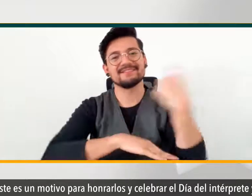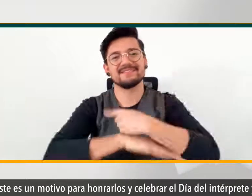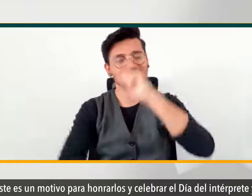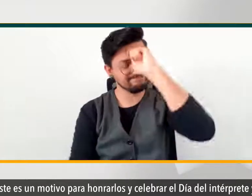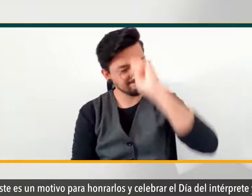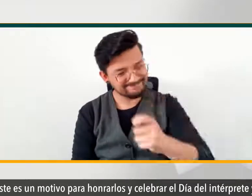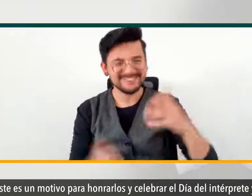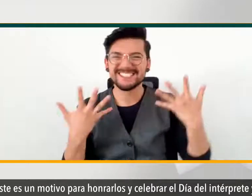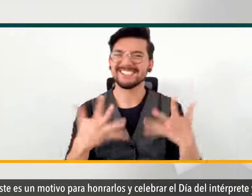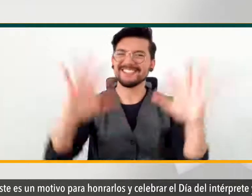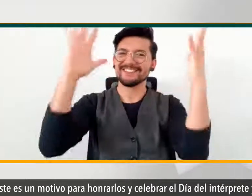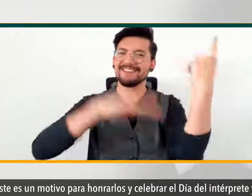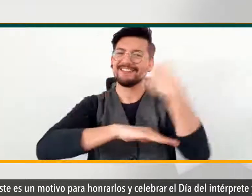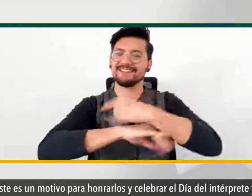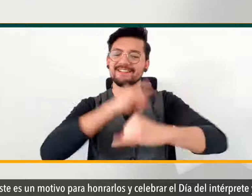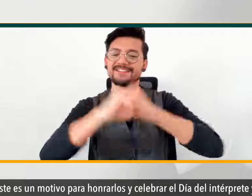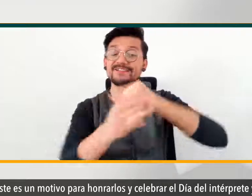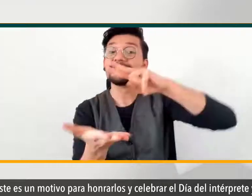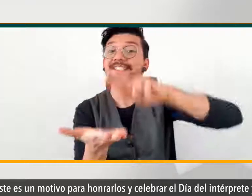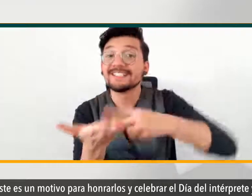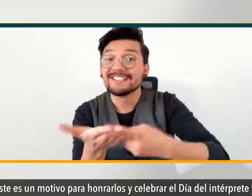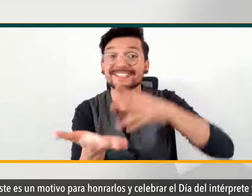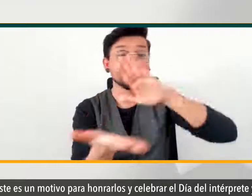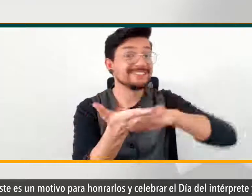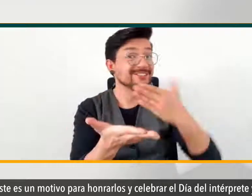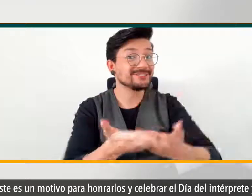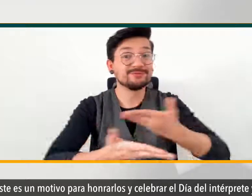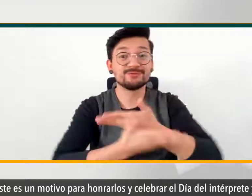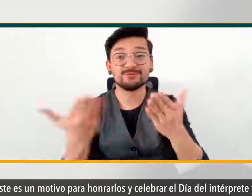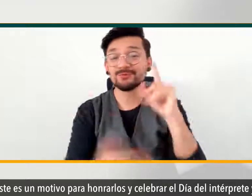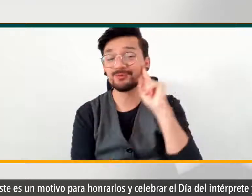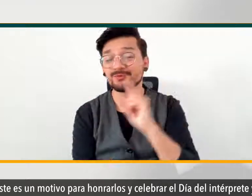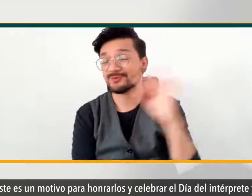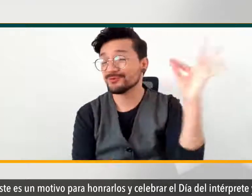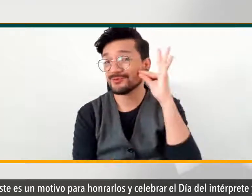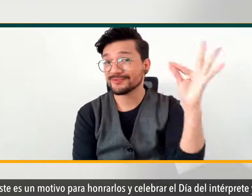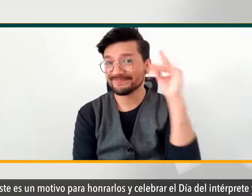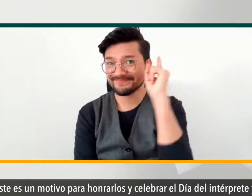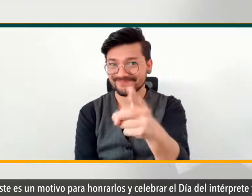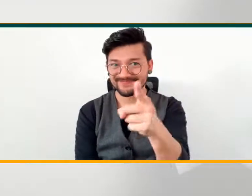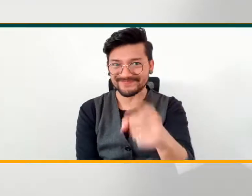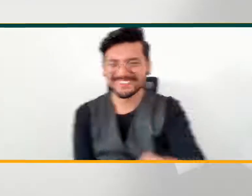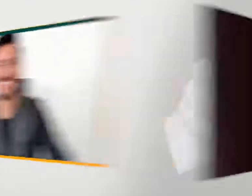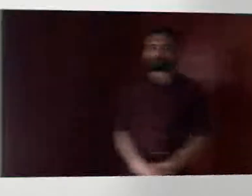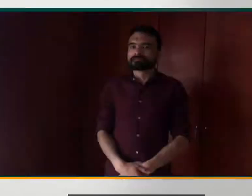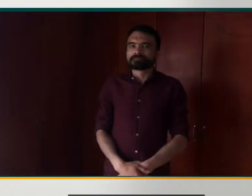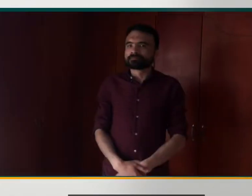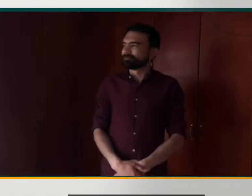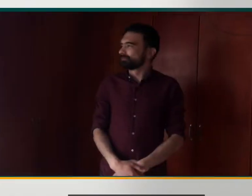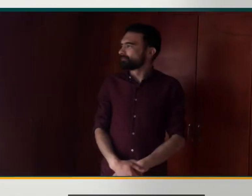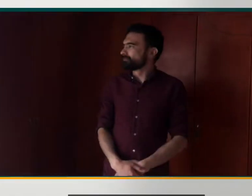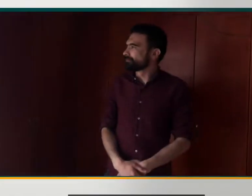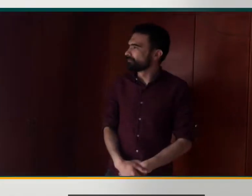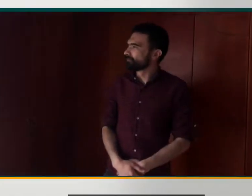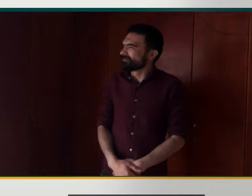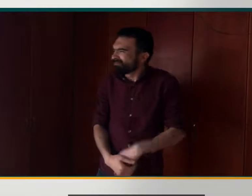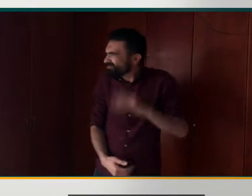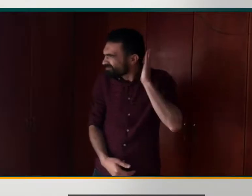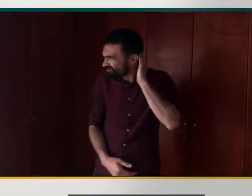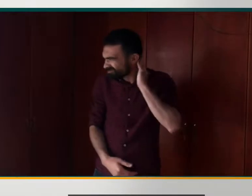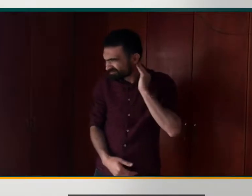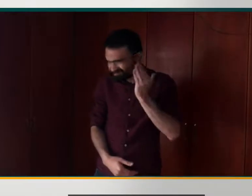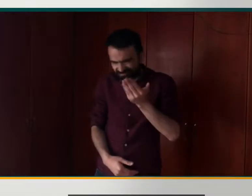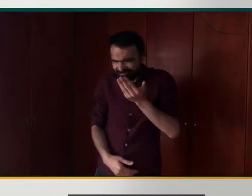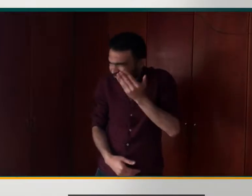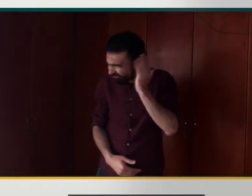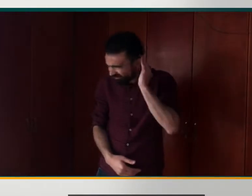es un motivo para honrarlos y celebrar el día del intérprete y del traductor, tanto sordo como oyente. ¿Por qué tengo el pelo mojado?